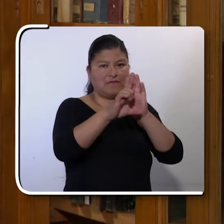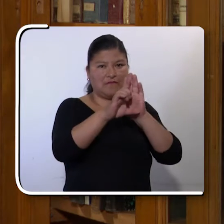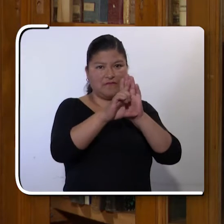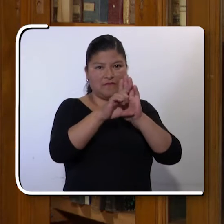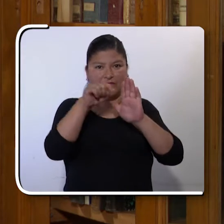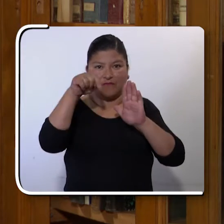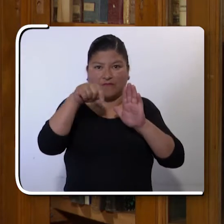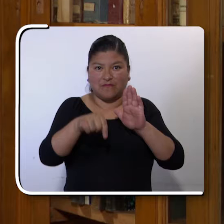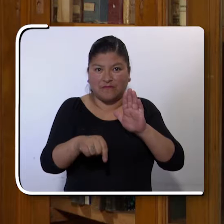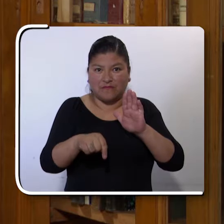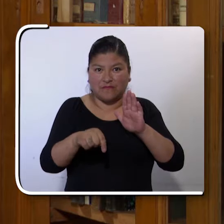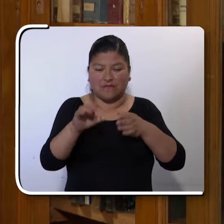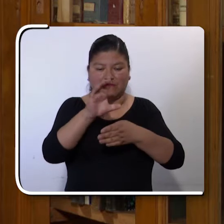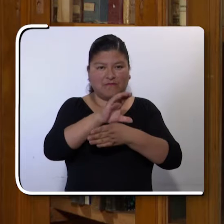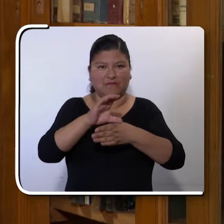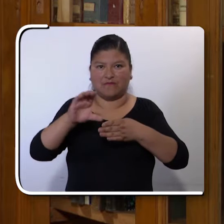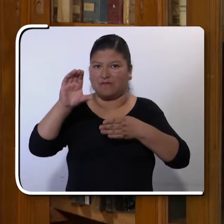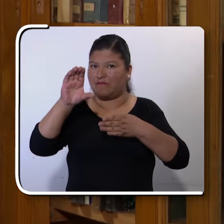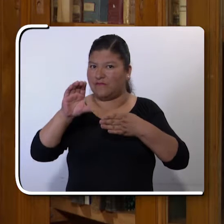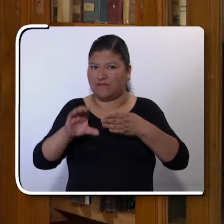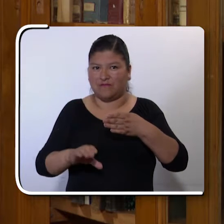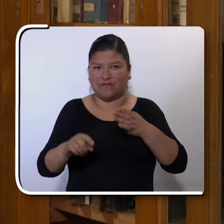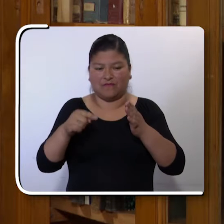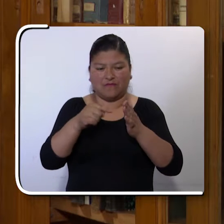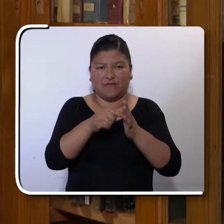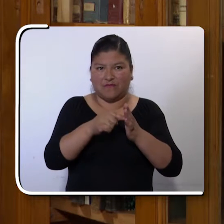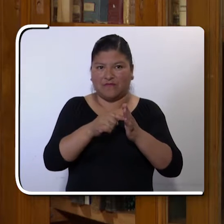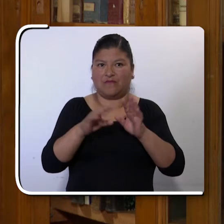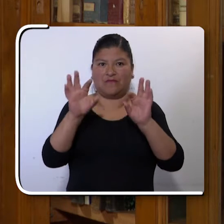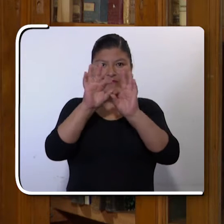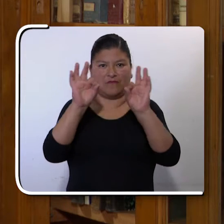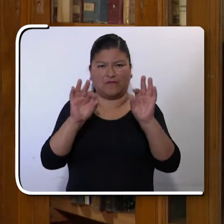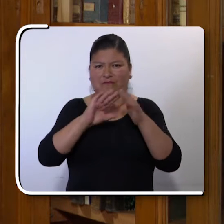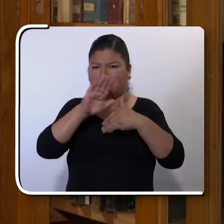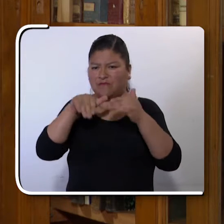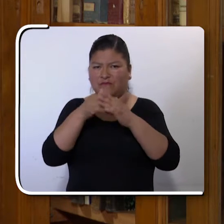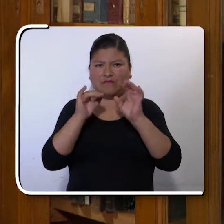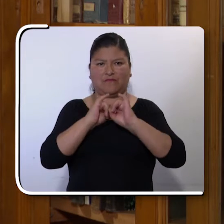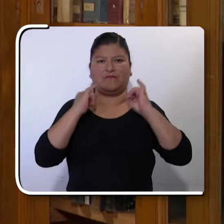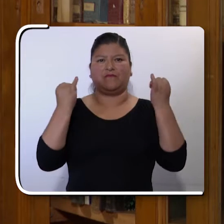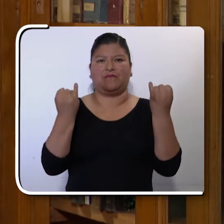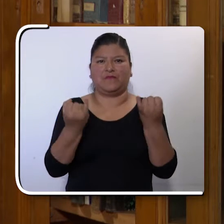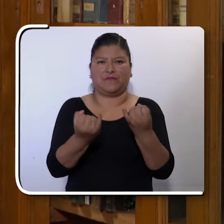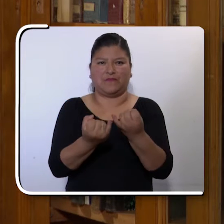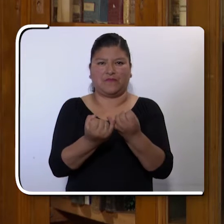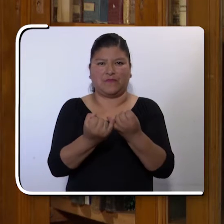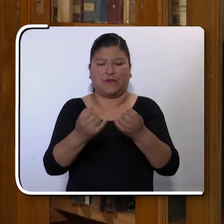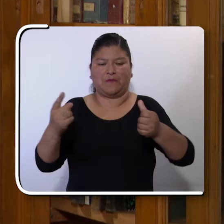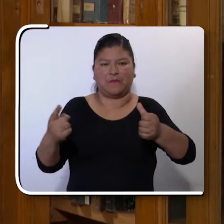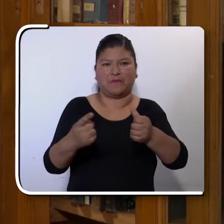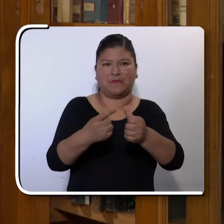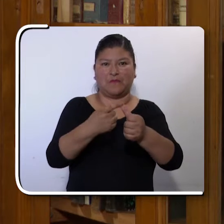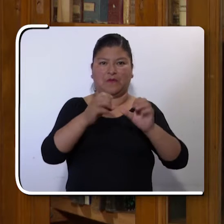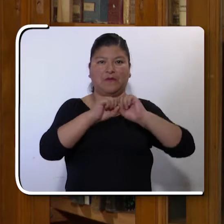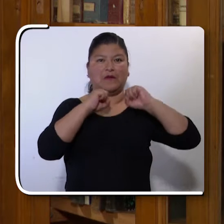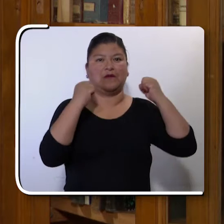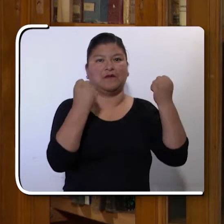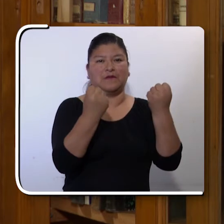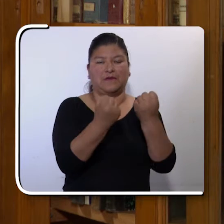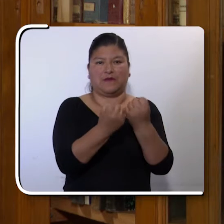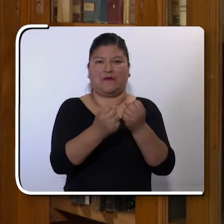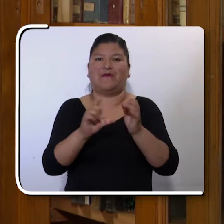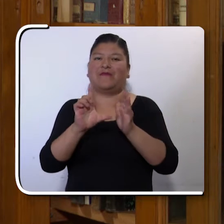su aplicación es absolutamente un mandato para el conjunto de instituciones. Yo diría primero para la sociedad